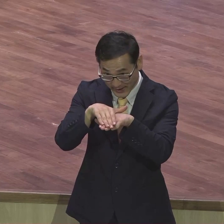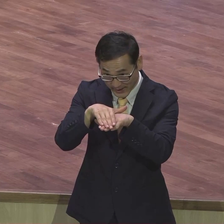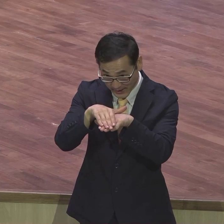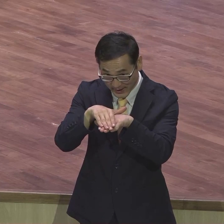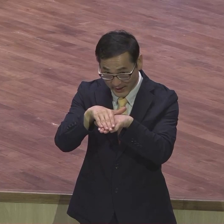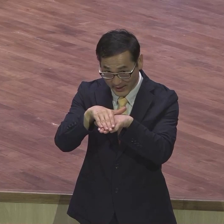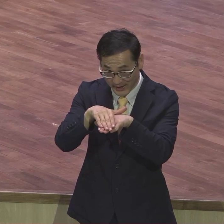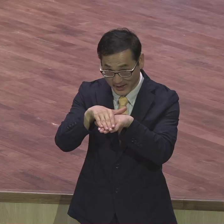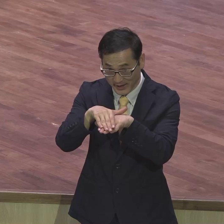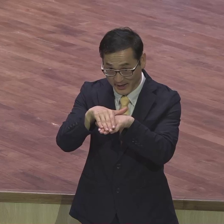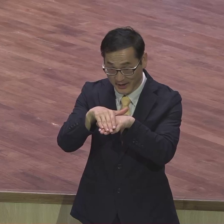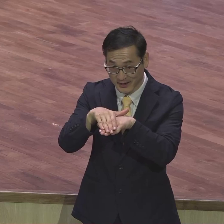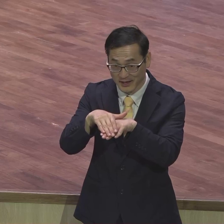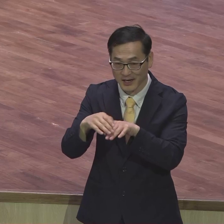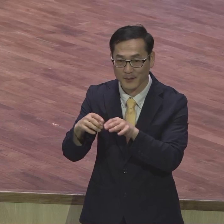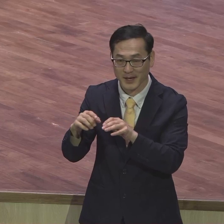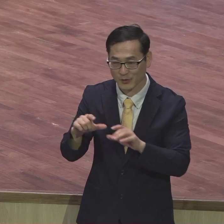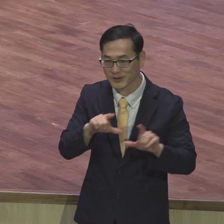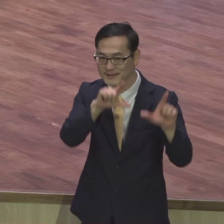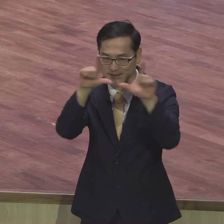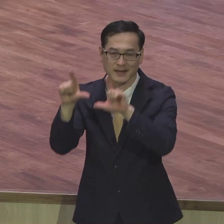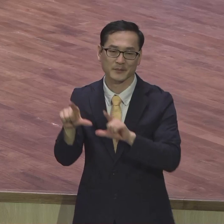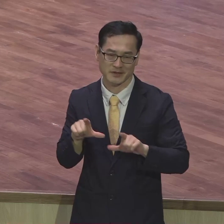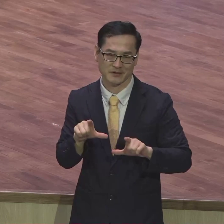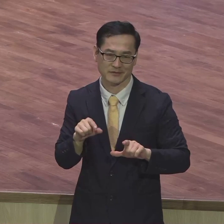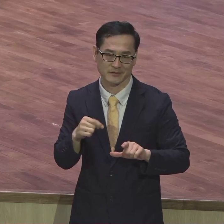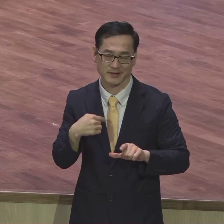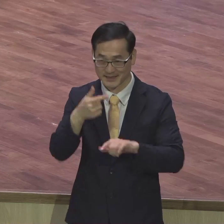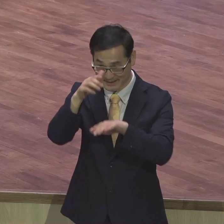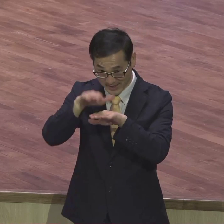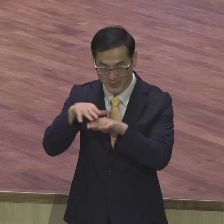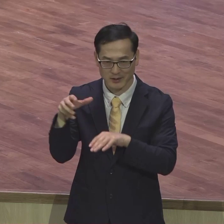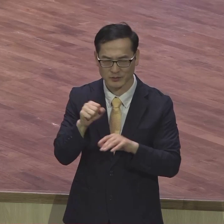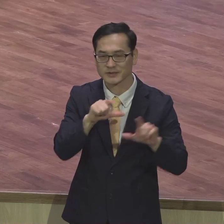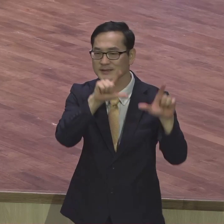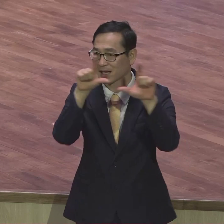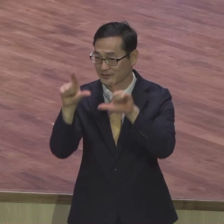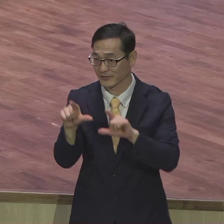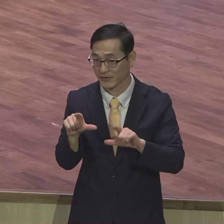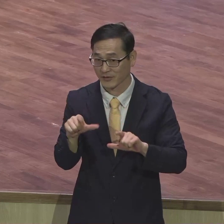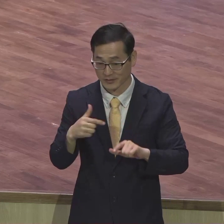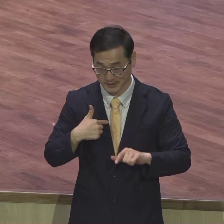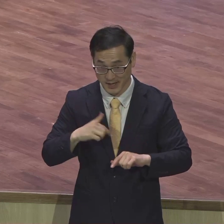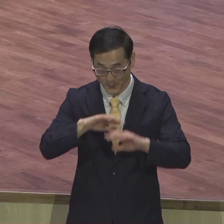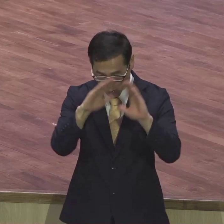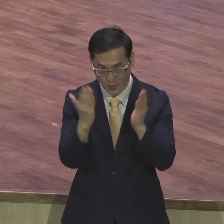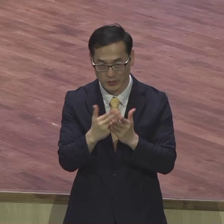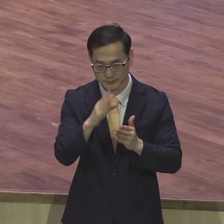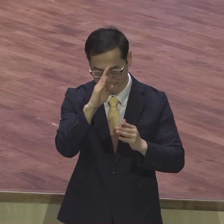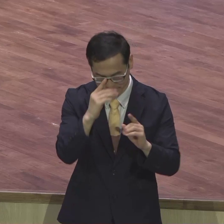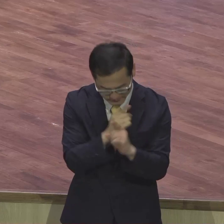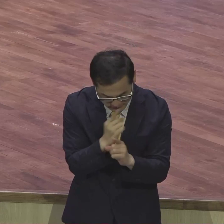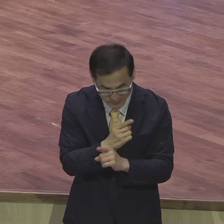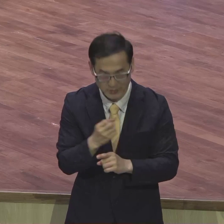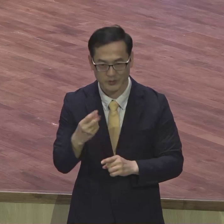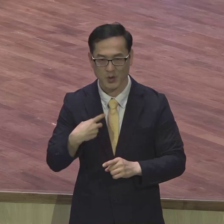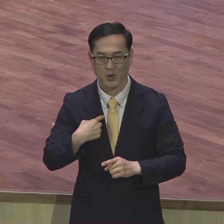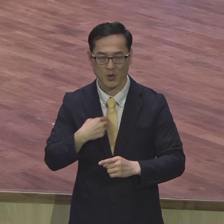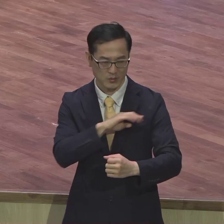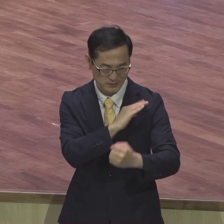너의 삶 속에서 모든 영향력은 모든 치유는 모든 정리는 다 예배에서 되어져야